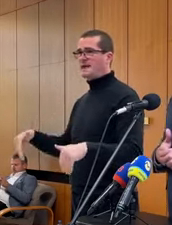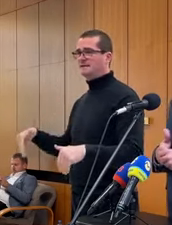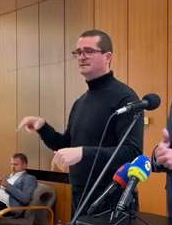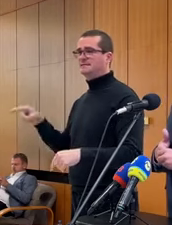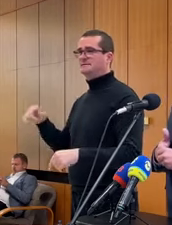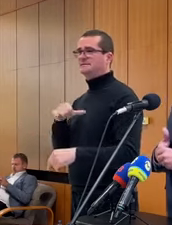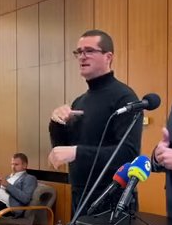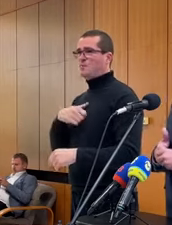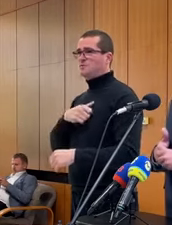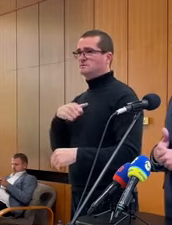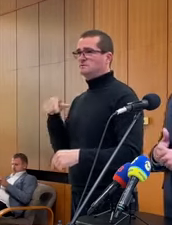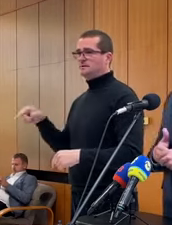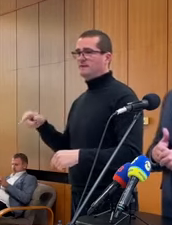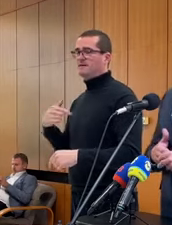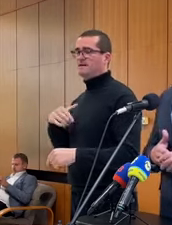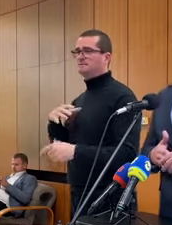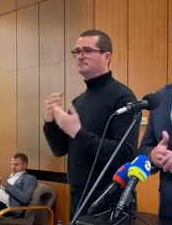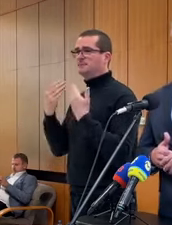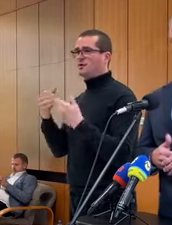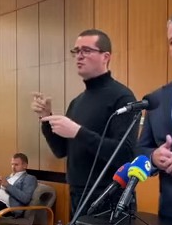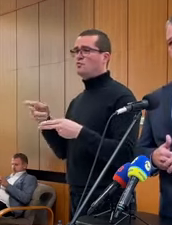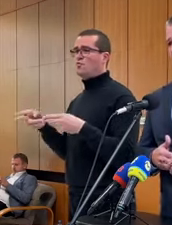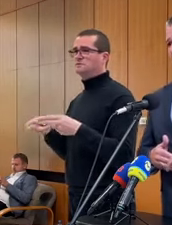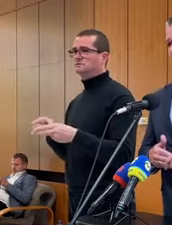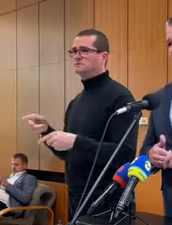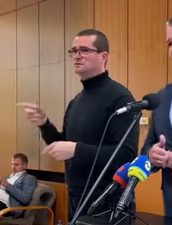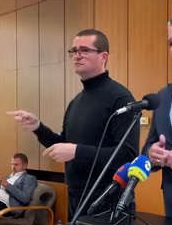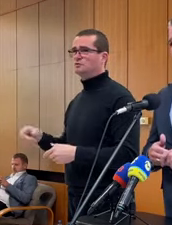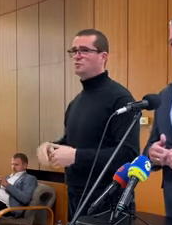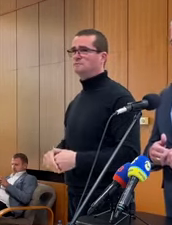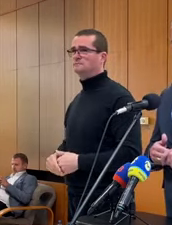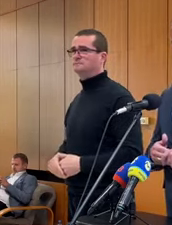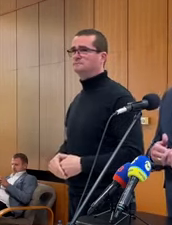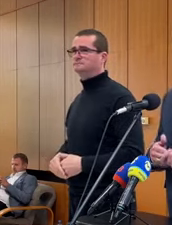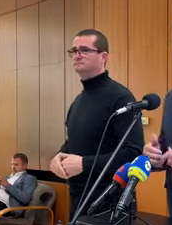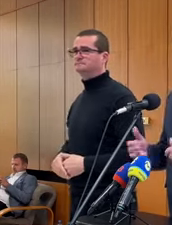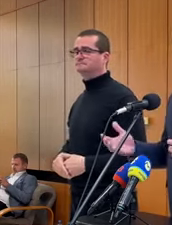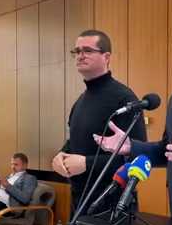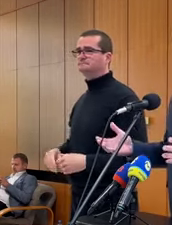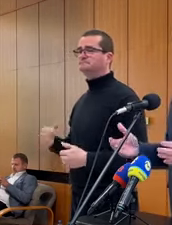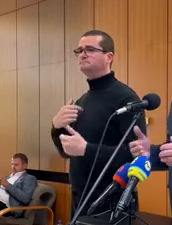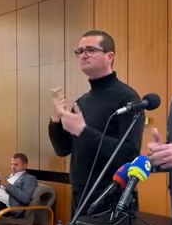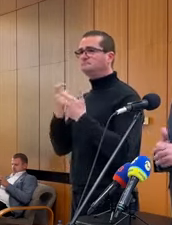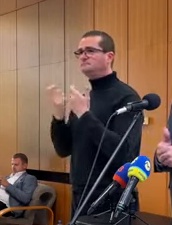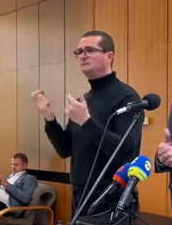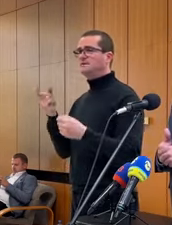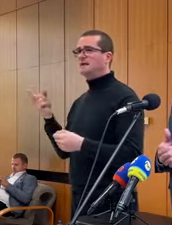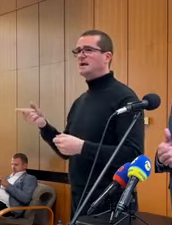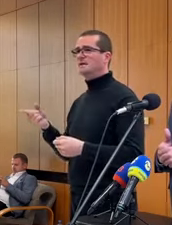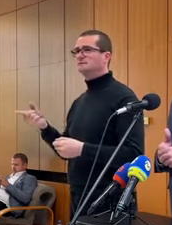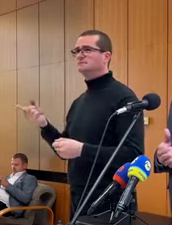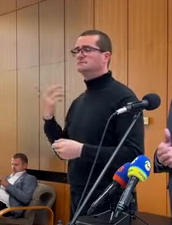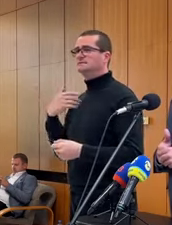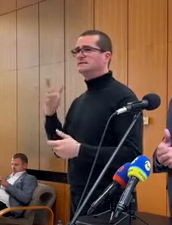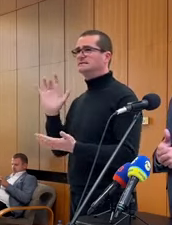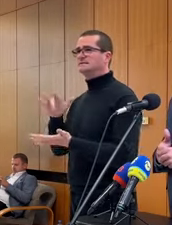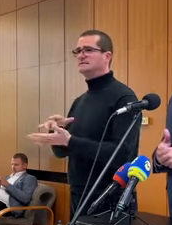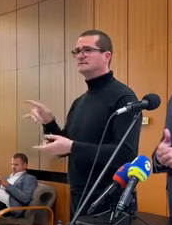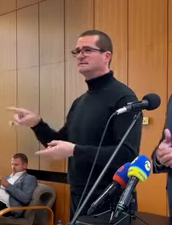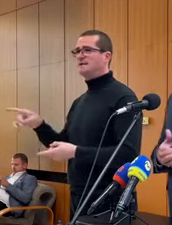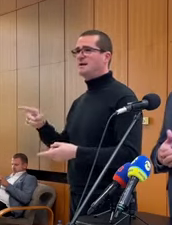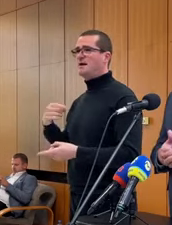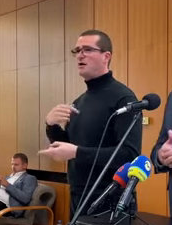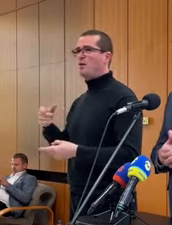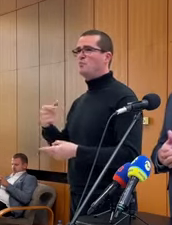spolupráci so samozprávou, za čo chcem aj poďakovať toto cestou. Ale samozrejme, že ich cieľom je,